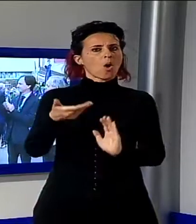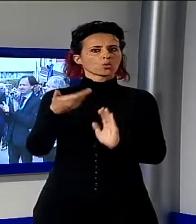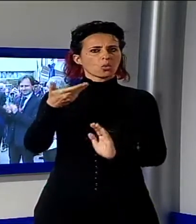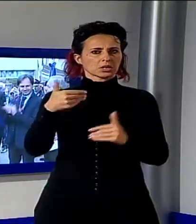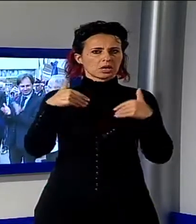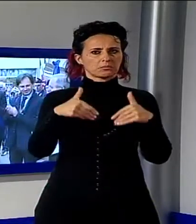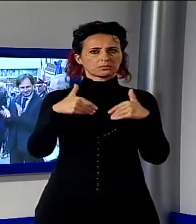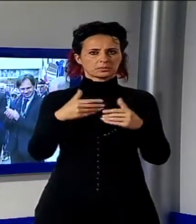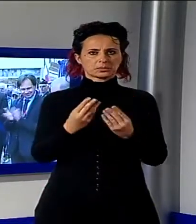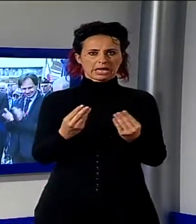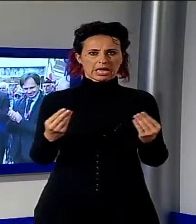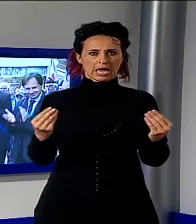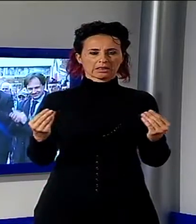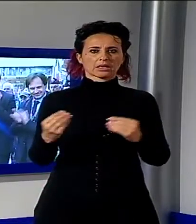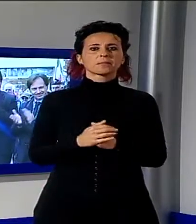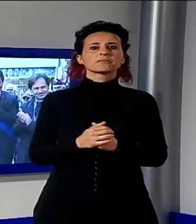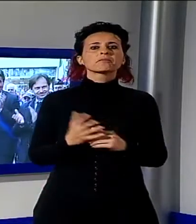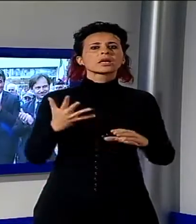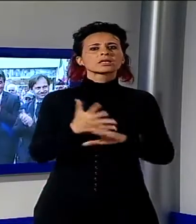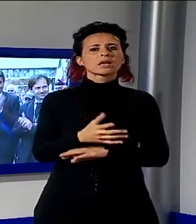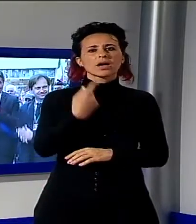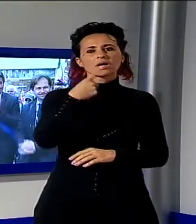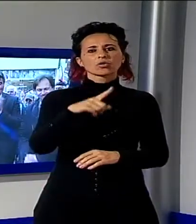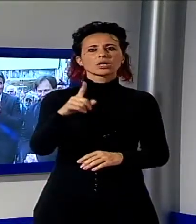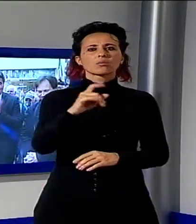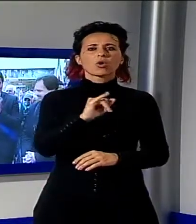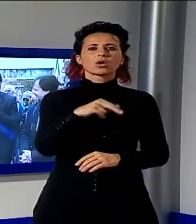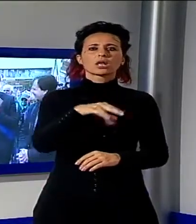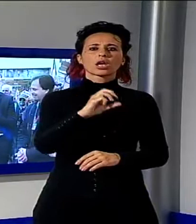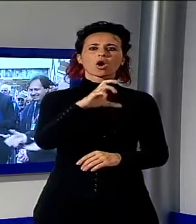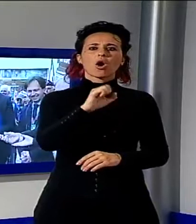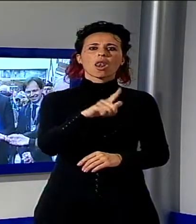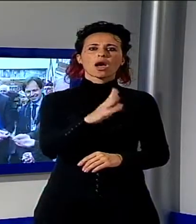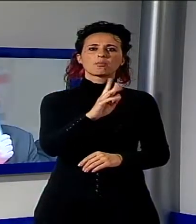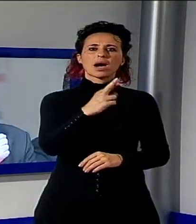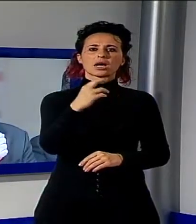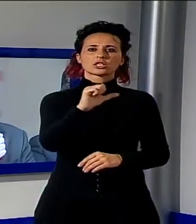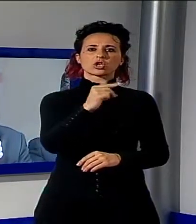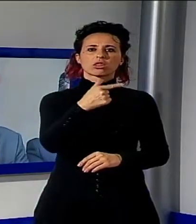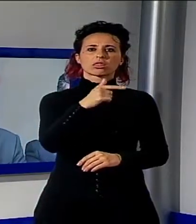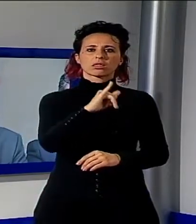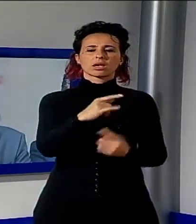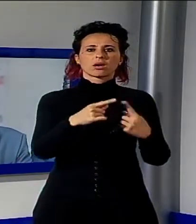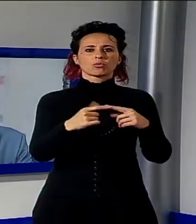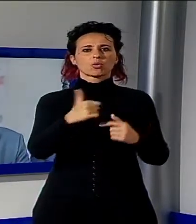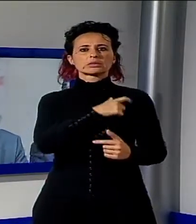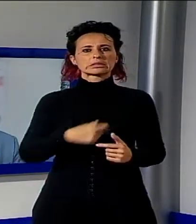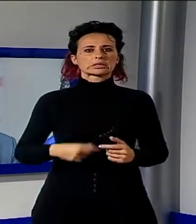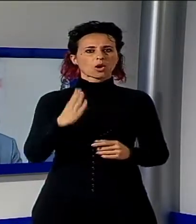gli altri quelli di Nicola Barsotti, presidente del comitato primo maggio, e del sindaco di Barga, Marco Bonini, che ha sottolineato l